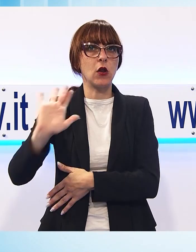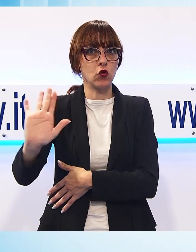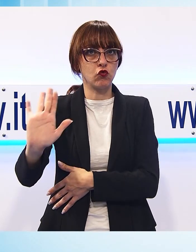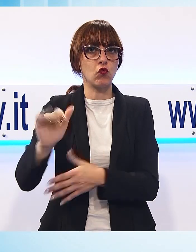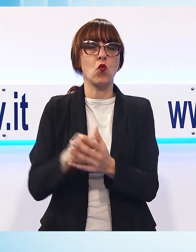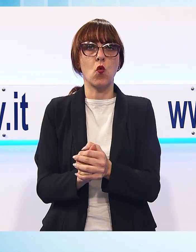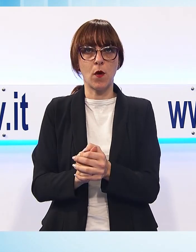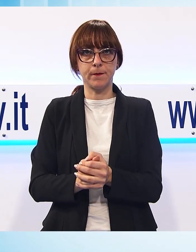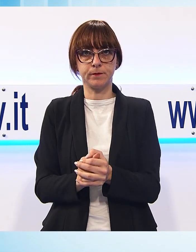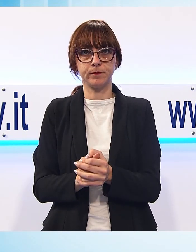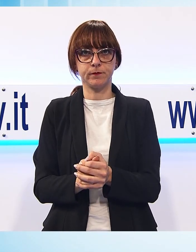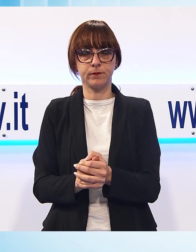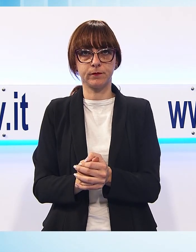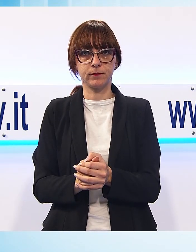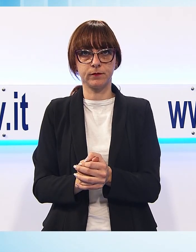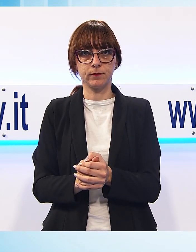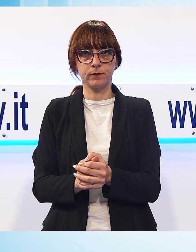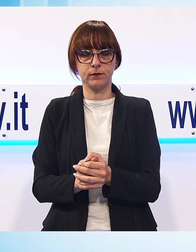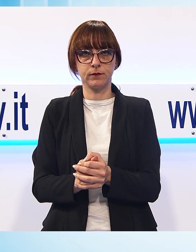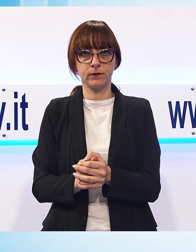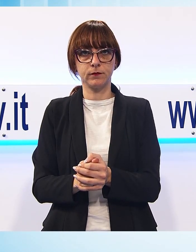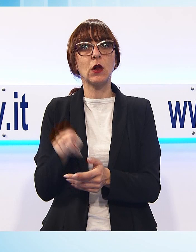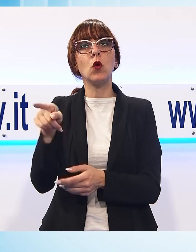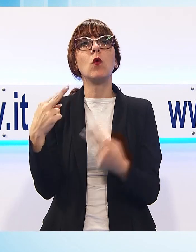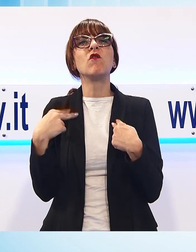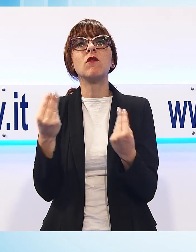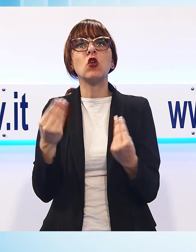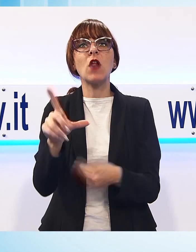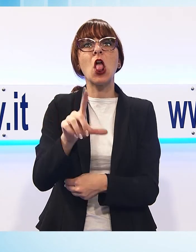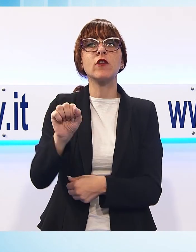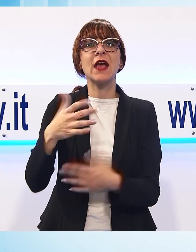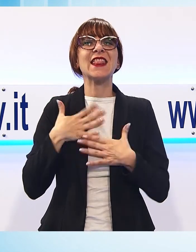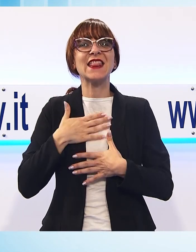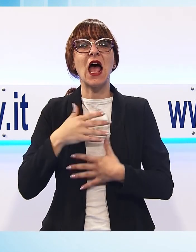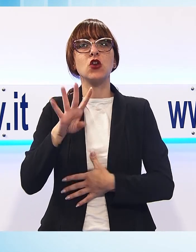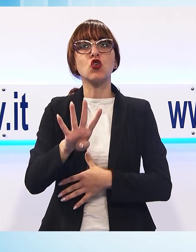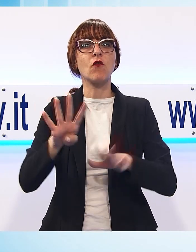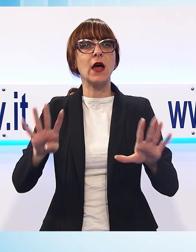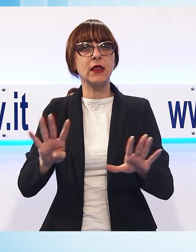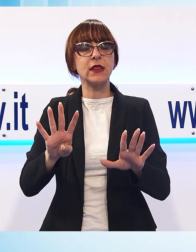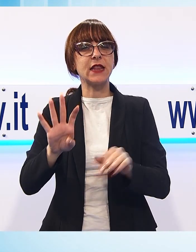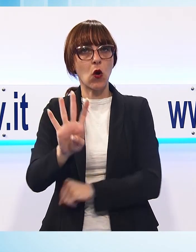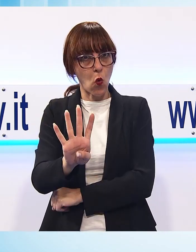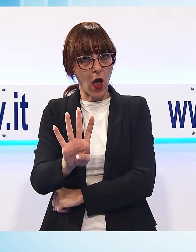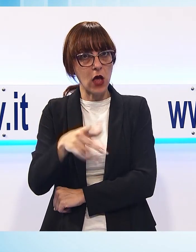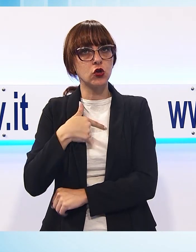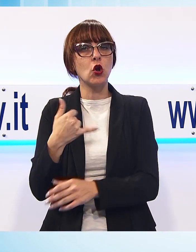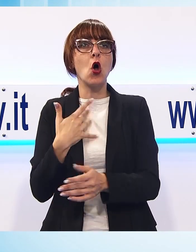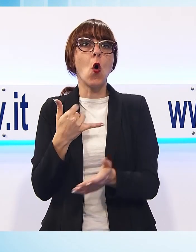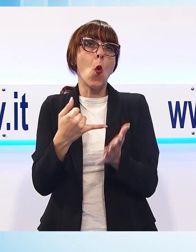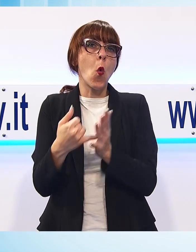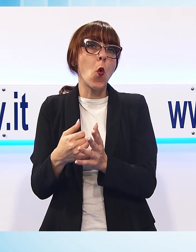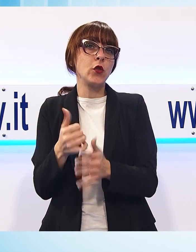legata. Houston vive a Los Angeles a 94 anni ed è uno degli ultimi protagonisti diretti della campagna d'Italia del